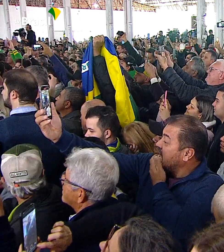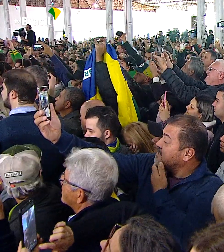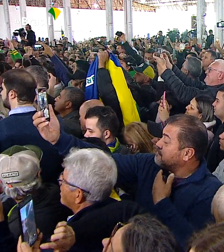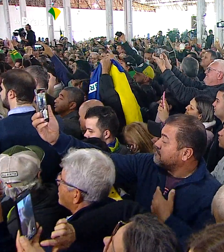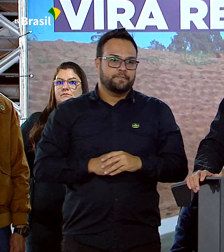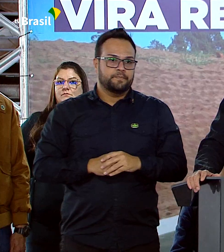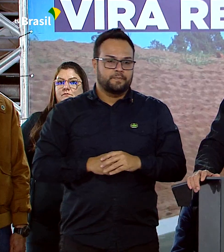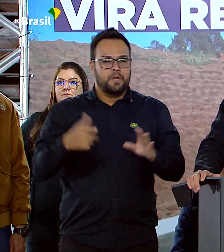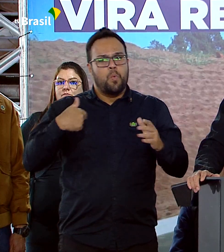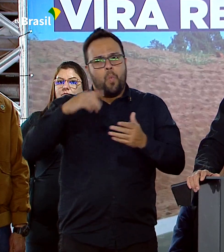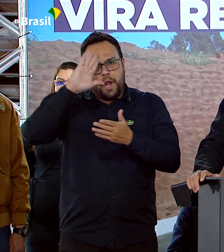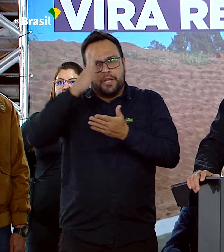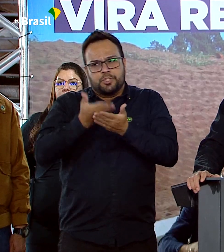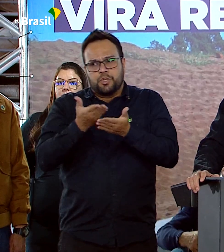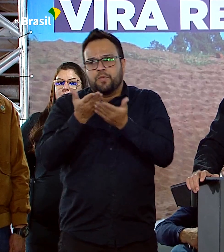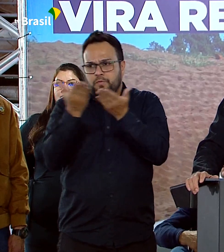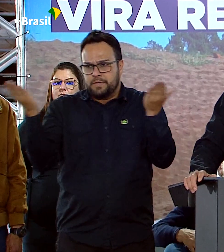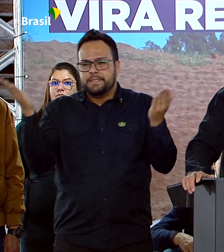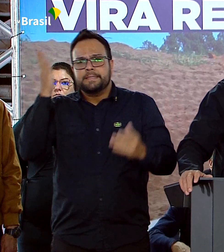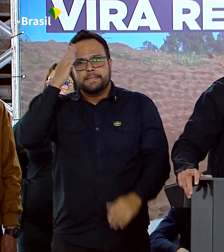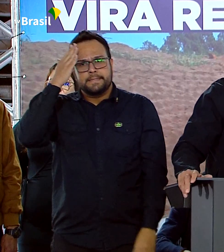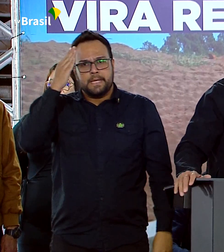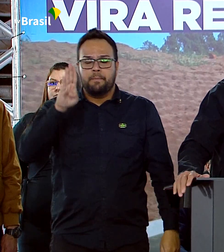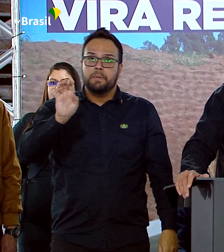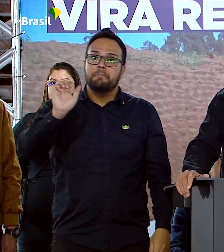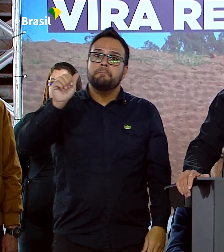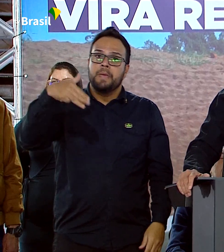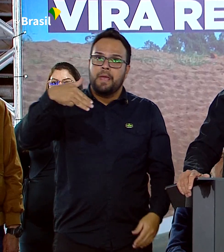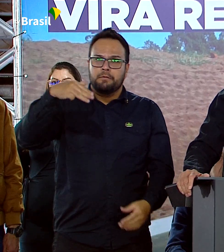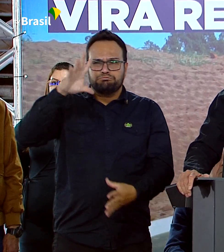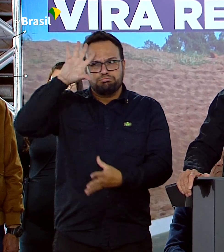Creio que vocês bem sabem do que estou falando.